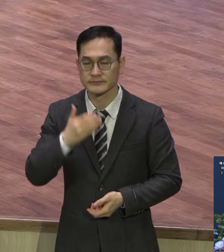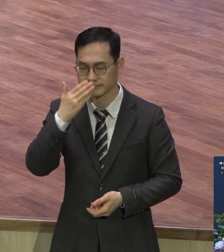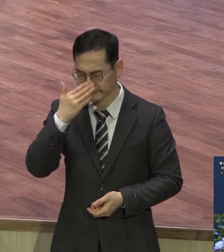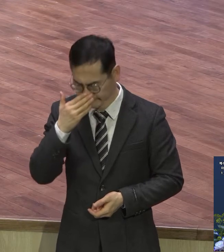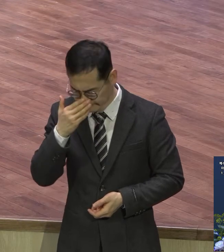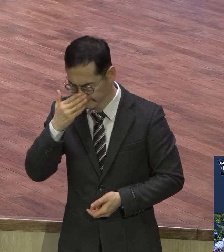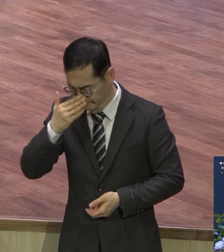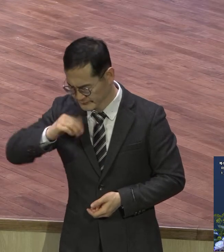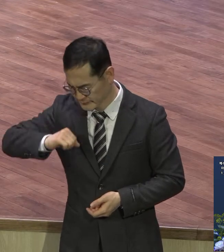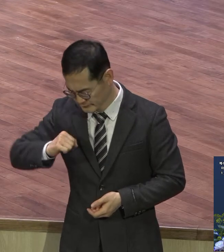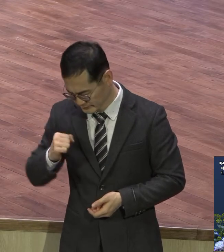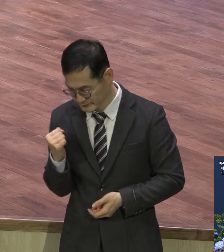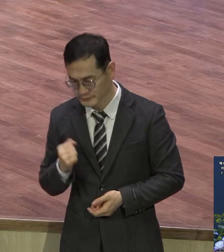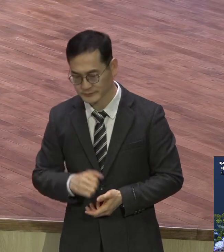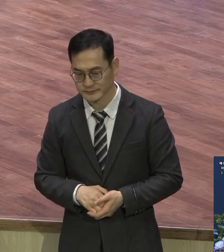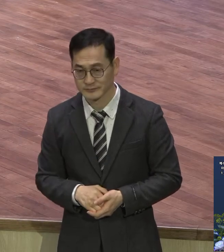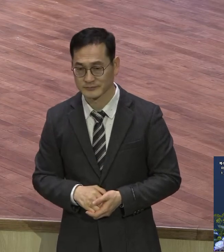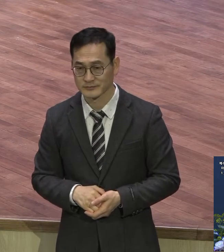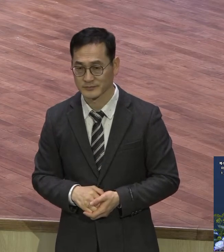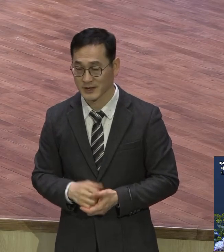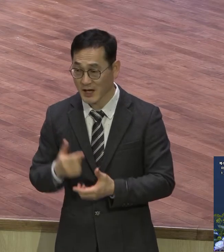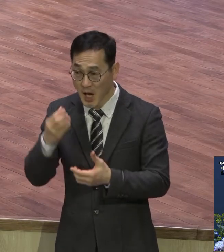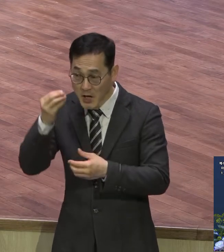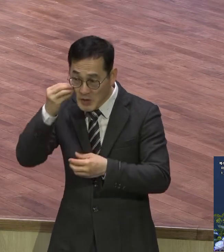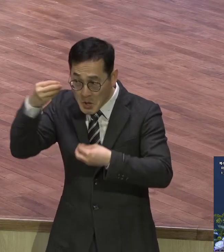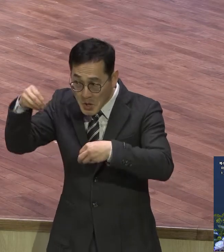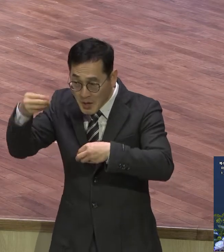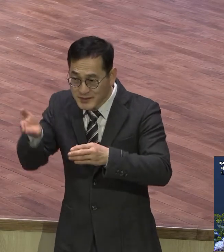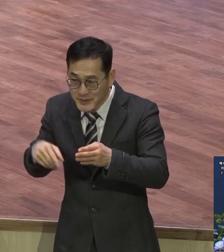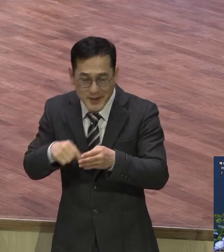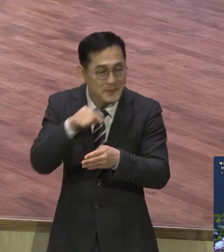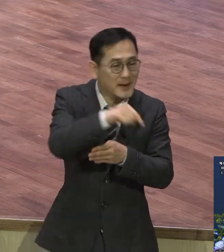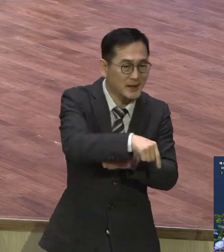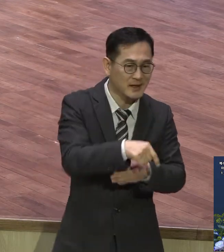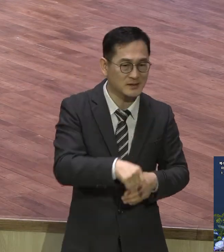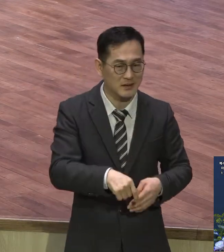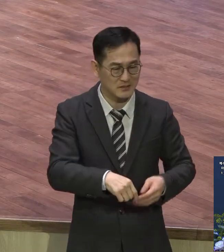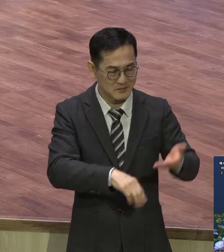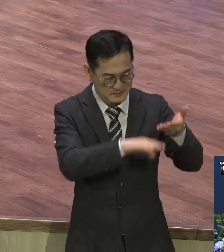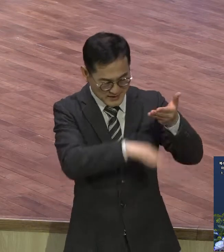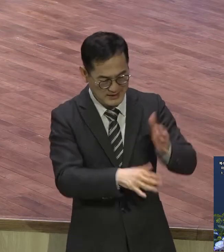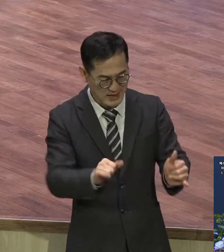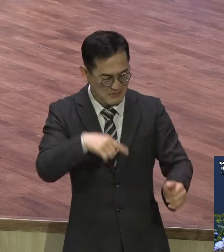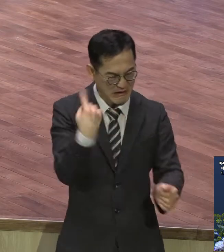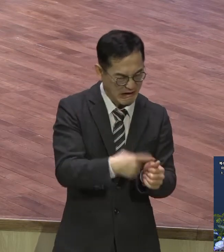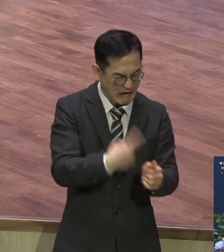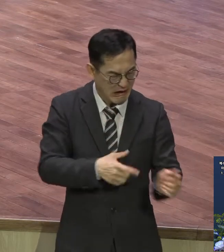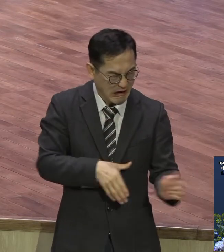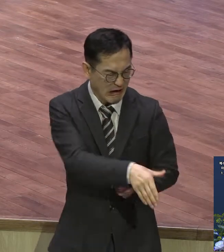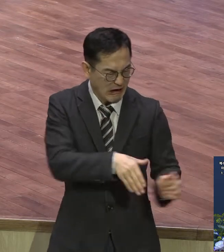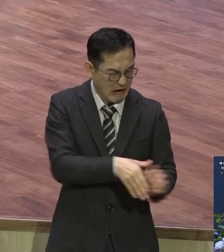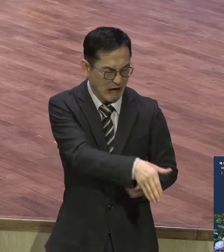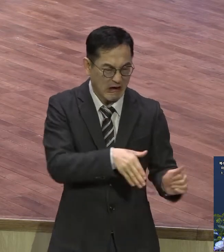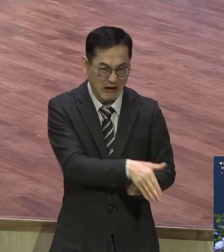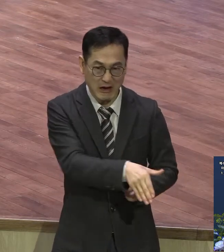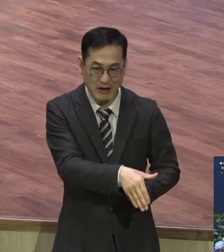자기 밑에 사람은 욕하고 화를 내고 이거는 아주 교만한 사람